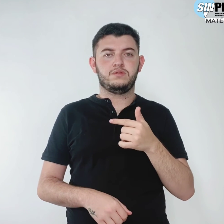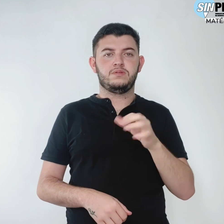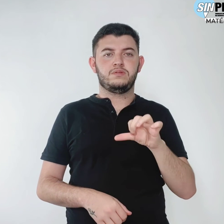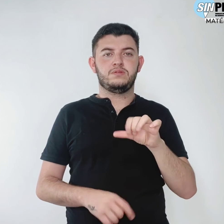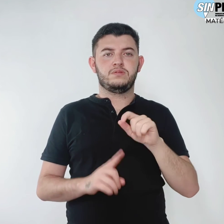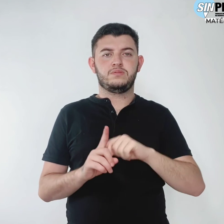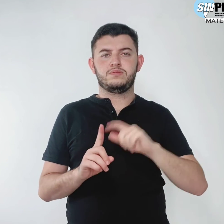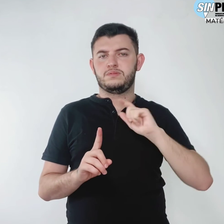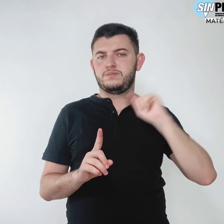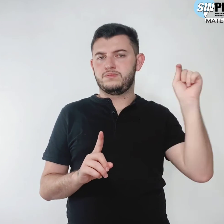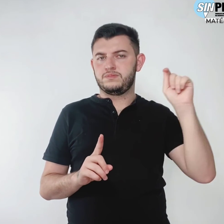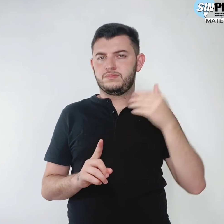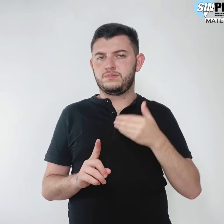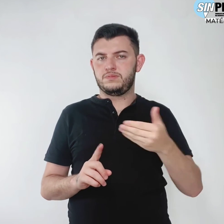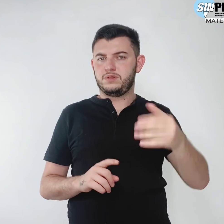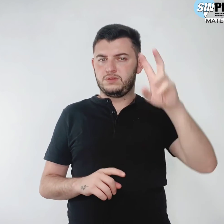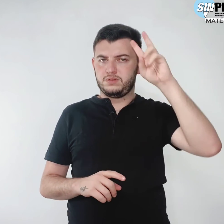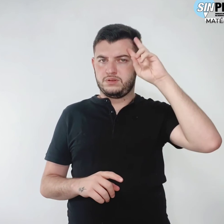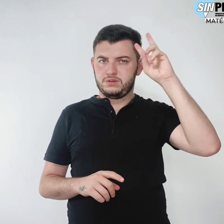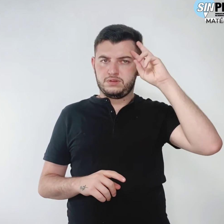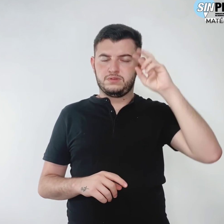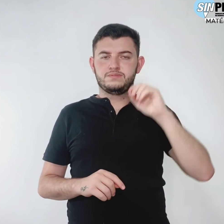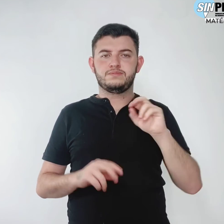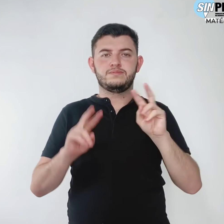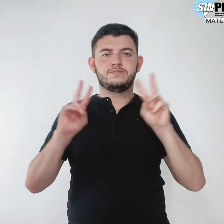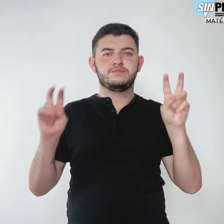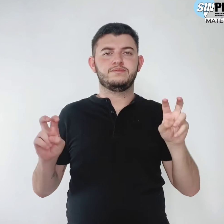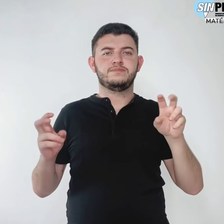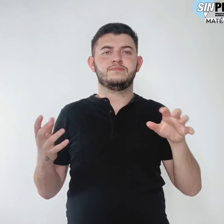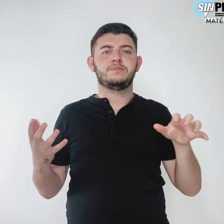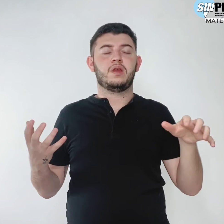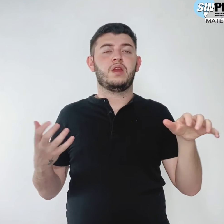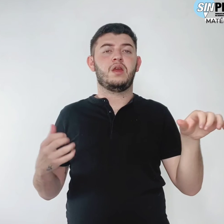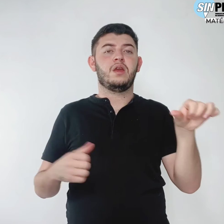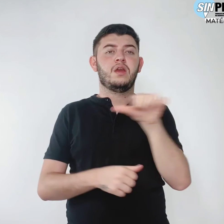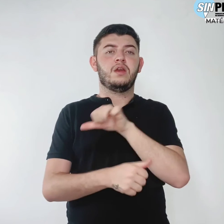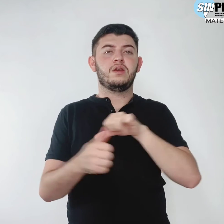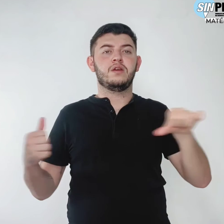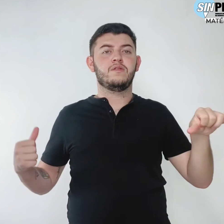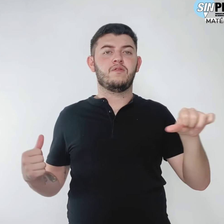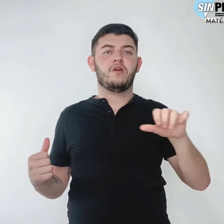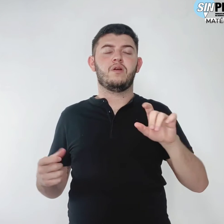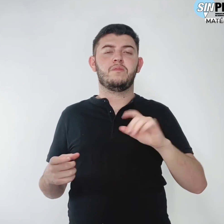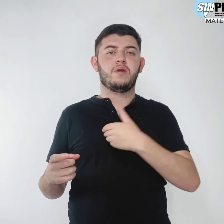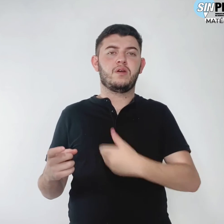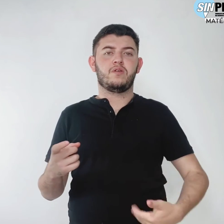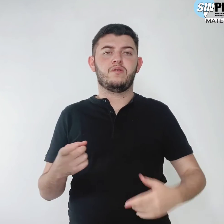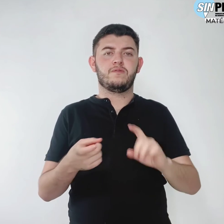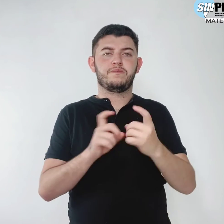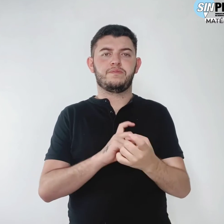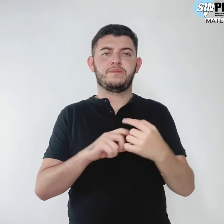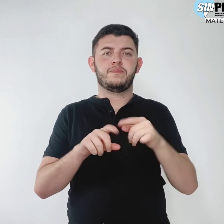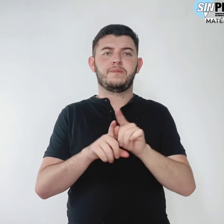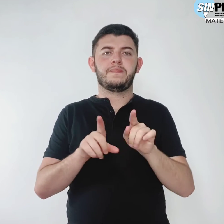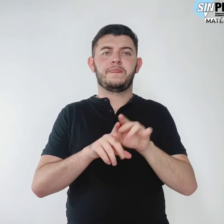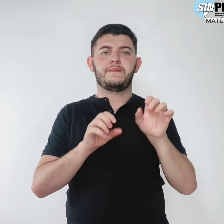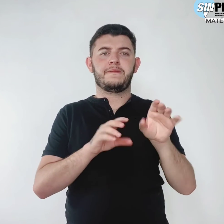abril, quinta-feira. Temas Reforma Administrativa e Homeschooling.